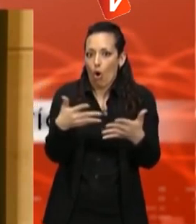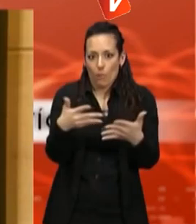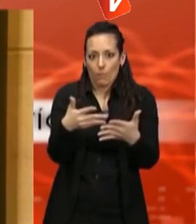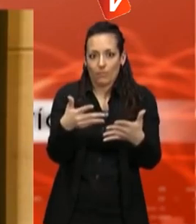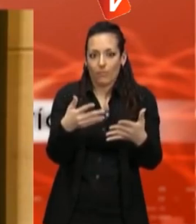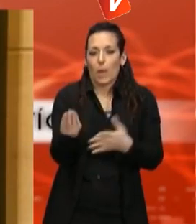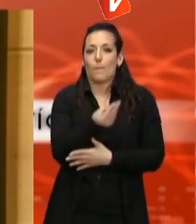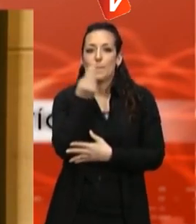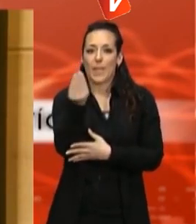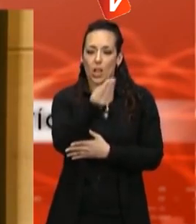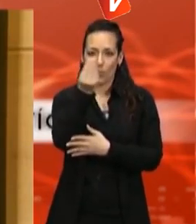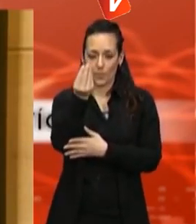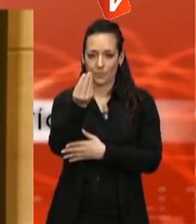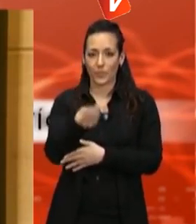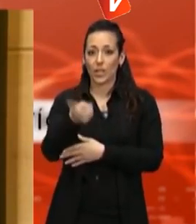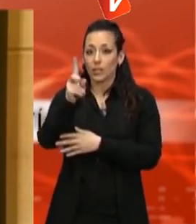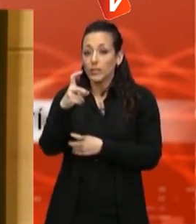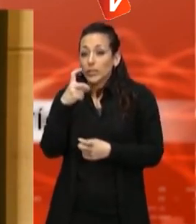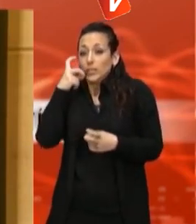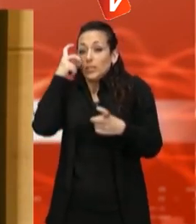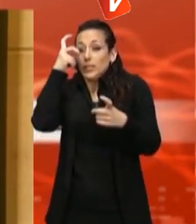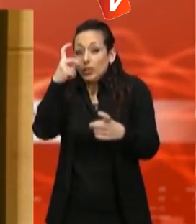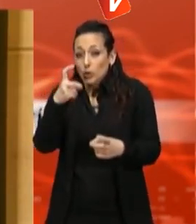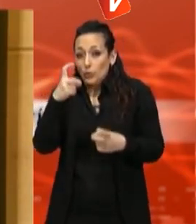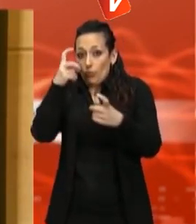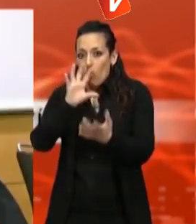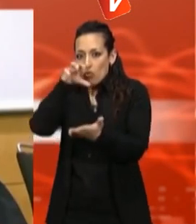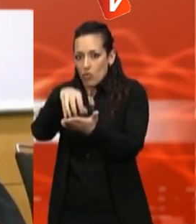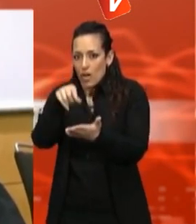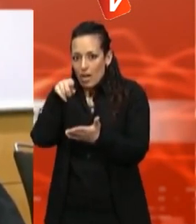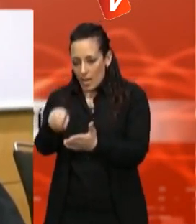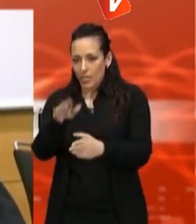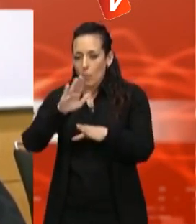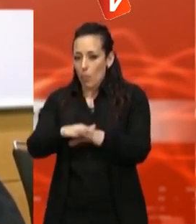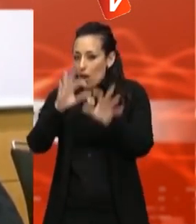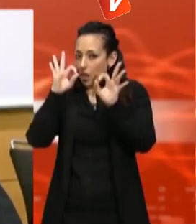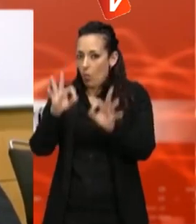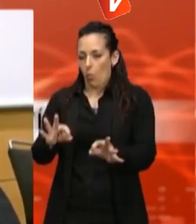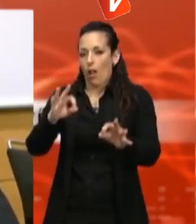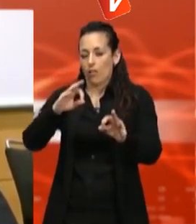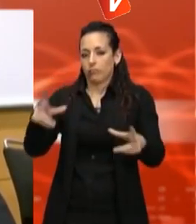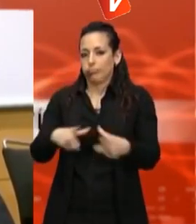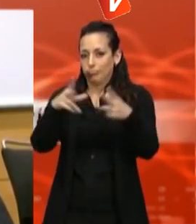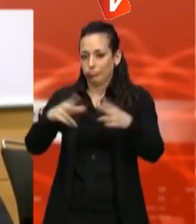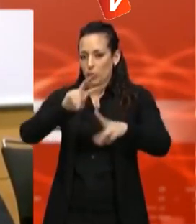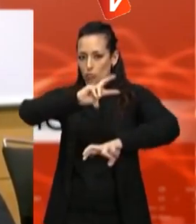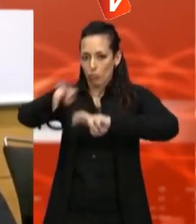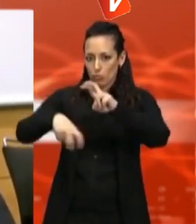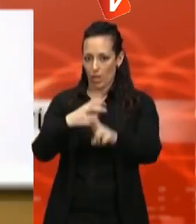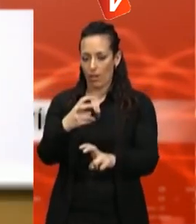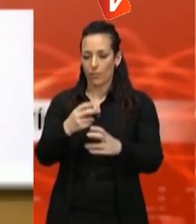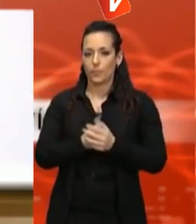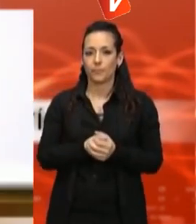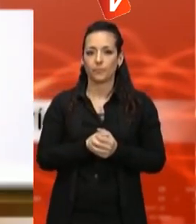la Caixa es destaca l'esforç per mantenir el pressupost a l'obra social. L'Ajuntament considera clau la col·laboració entre administracions i entitats privades.